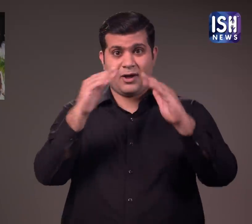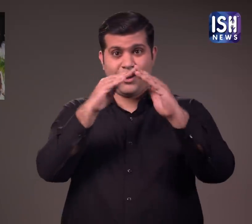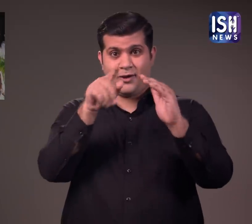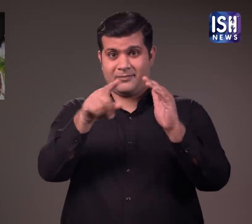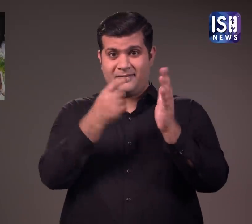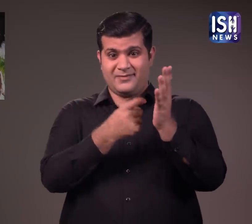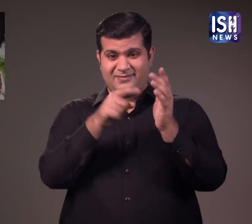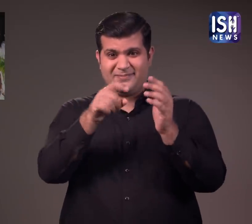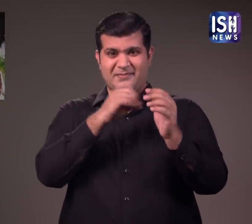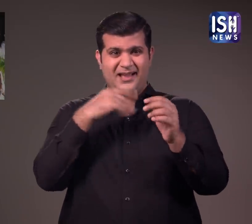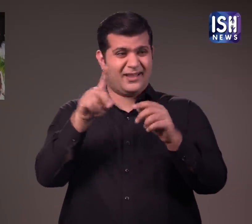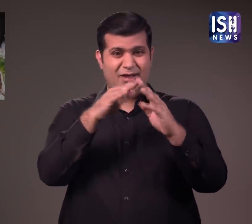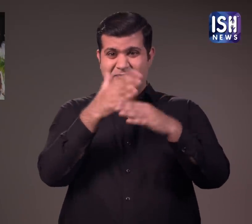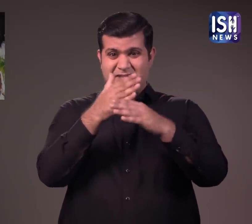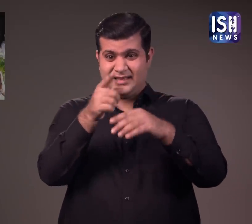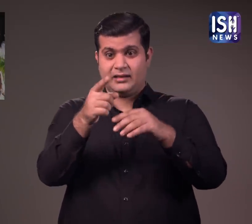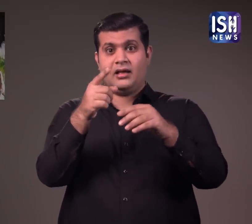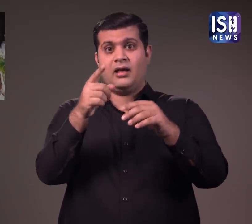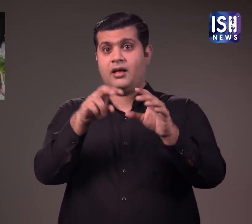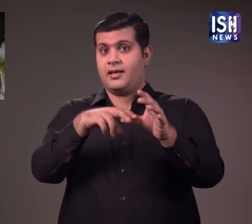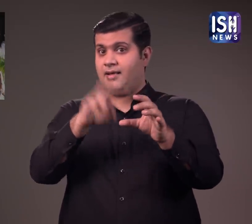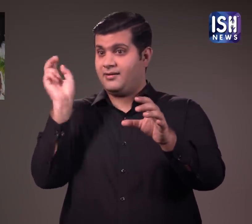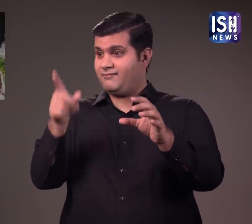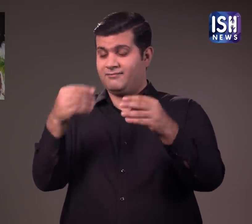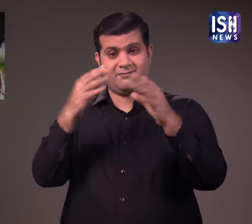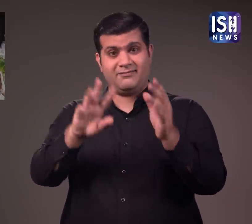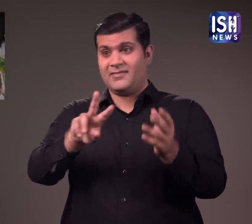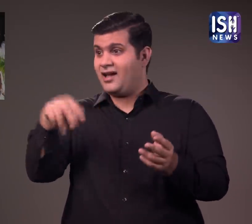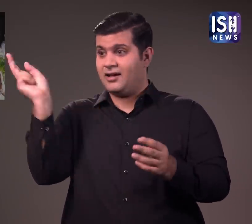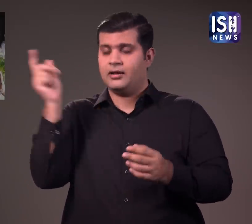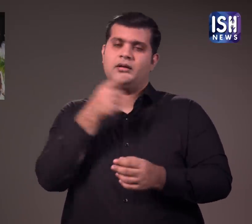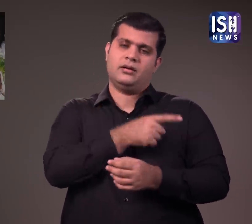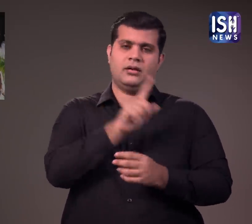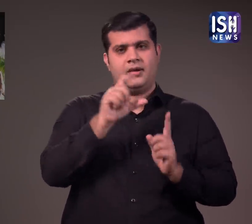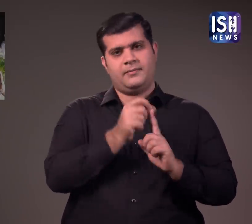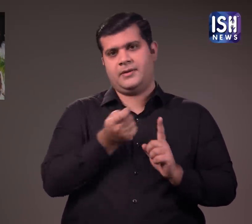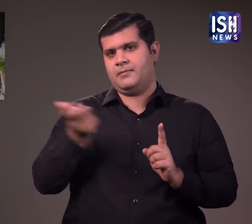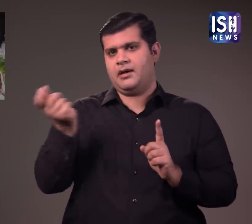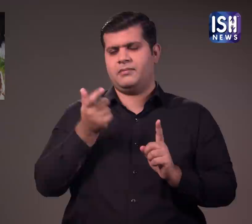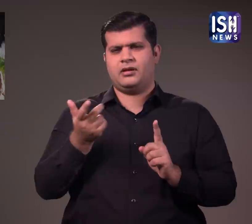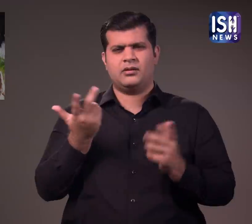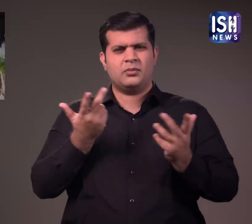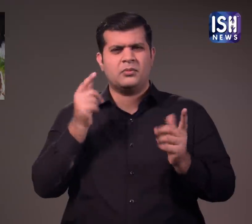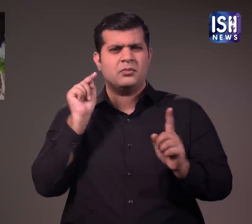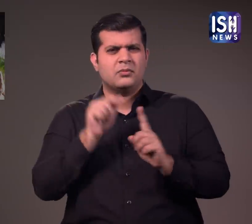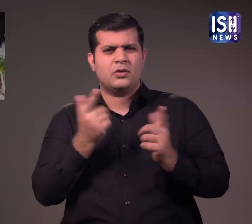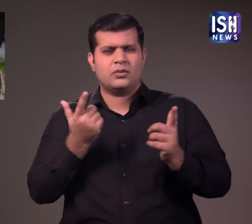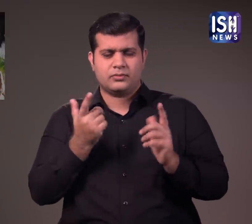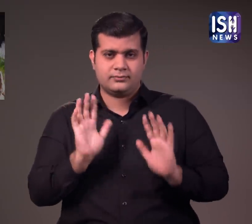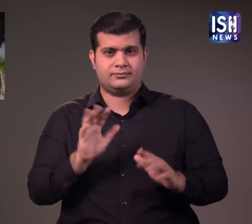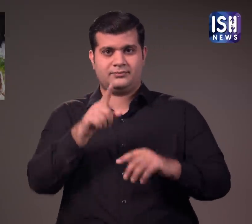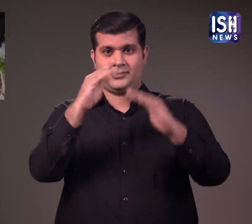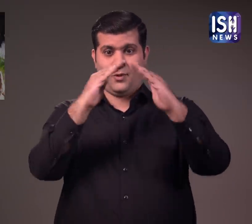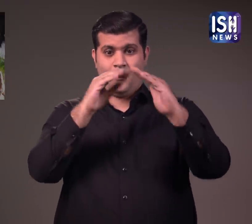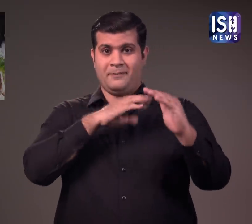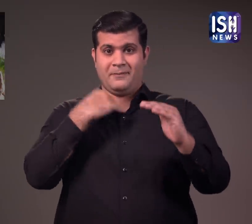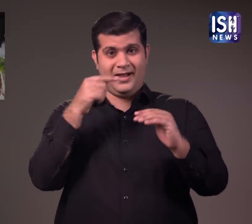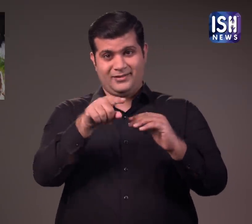ये मौदरिक राहत केवल तभी दी जाएगी जब रिया अपनी साजा संपती छोड़ने का विकल्व चुनती है ऐसा इसलिए